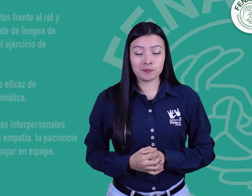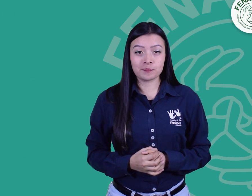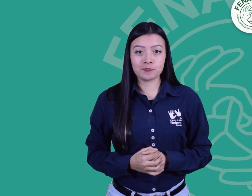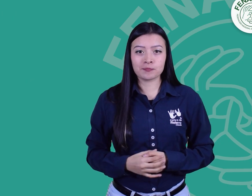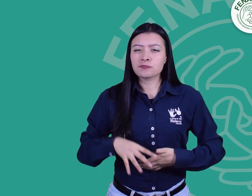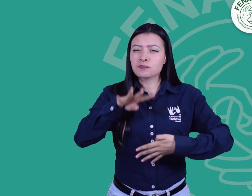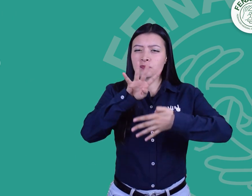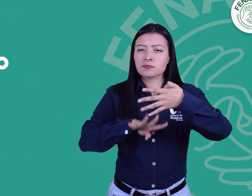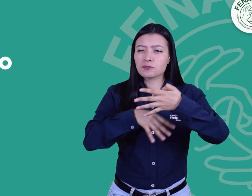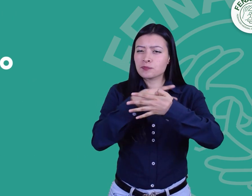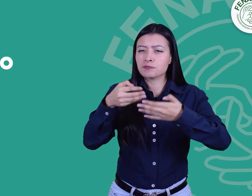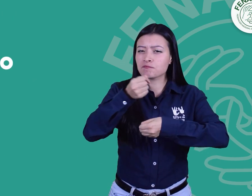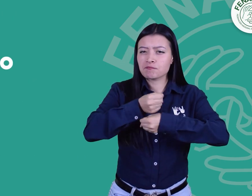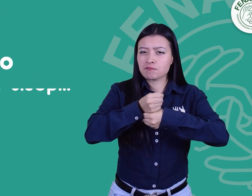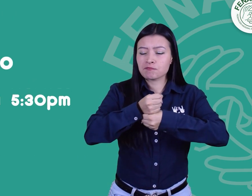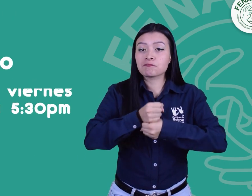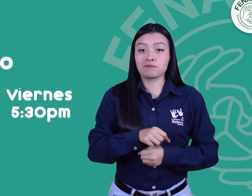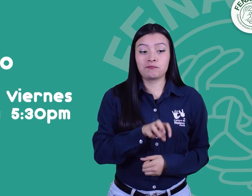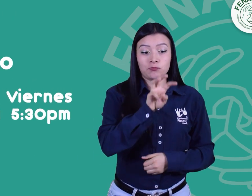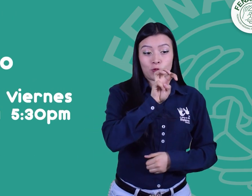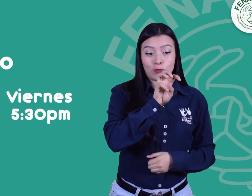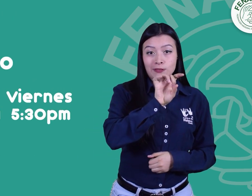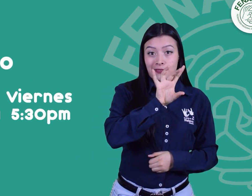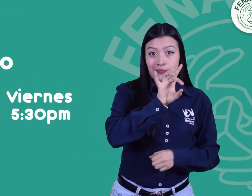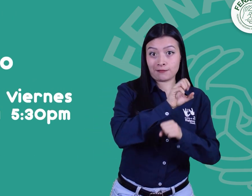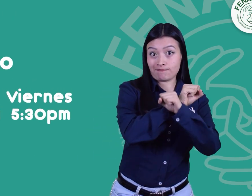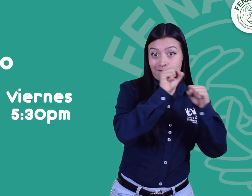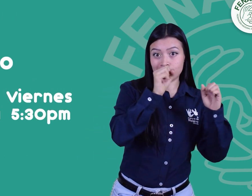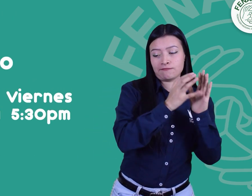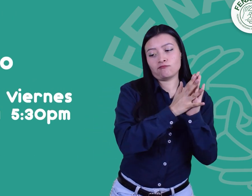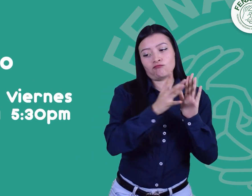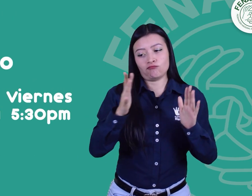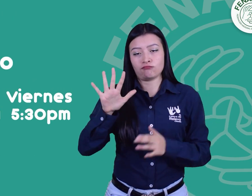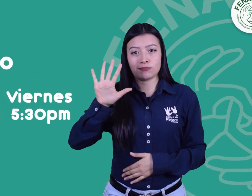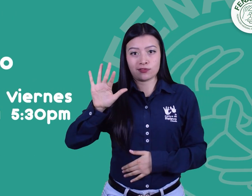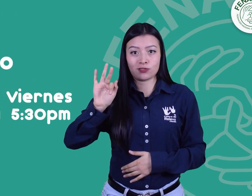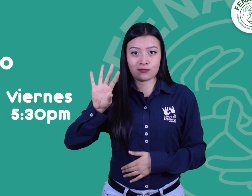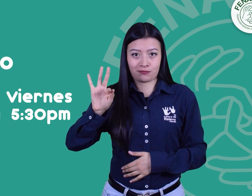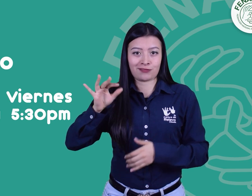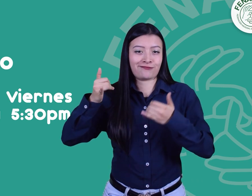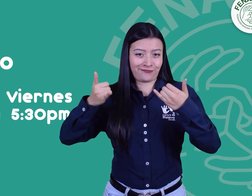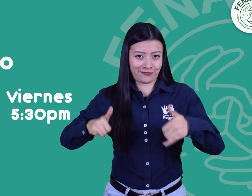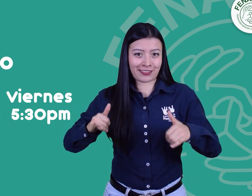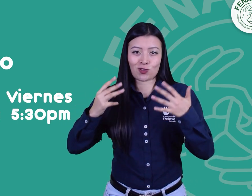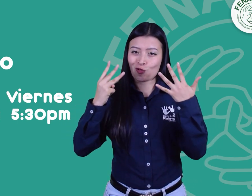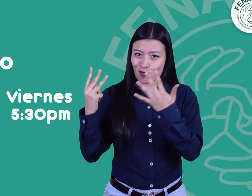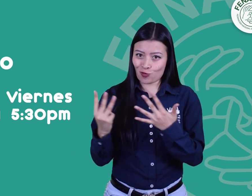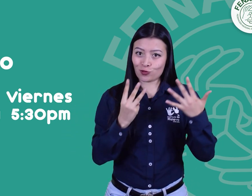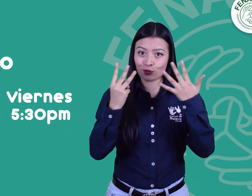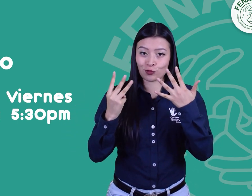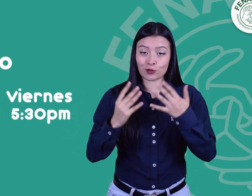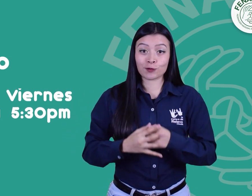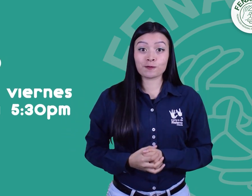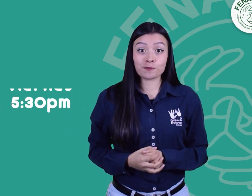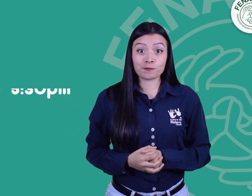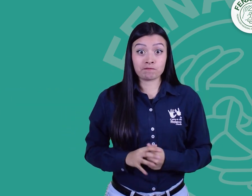4. trabajar en la siguiente jornada laboral de 8 horas, de lunes a viernes de 8 y 15 am a 5 y 30 pm,